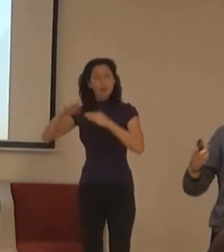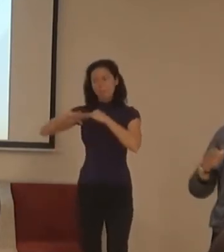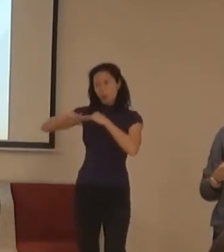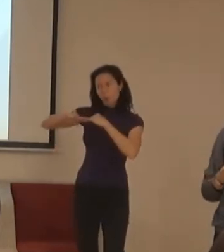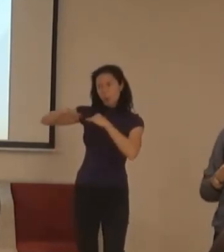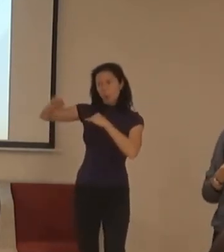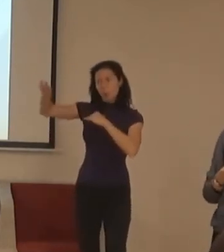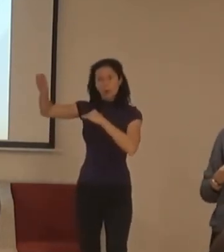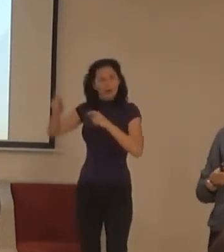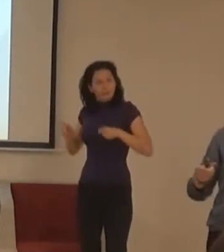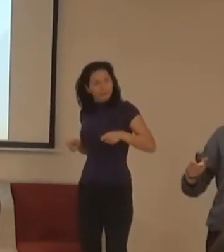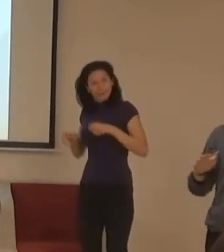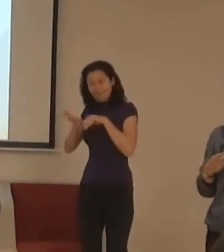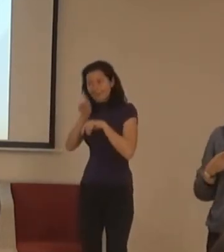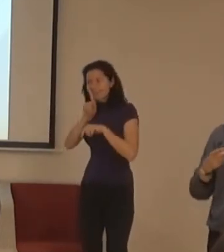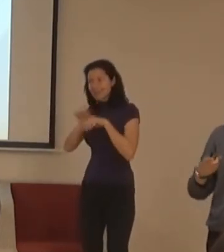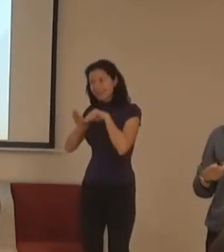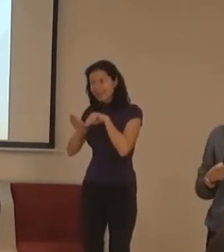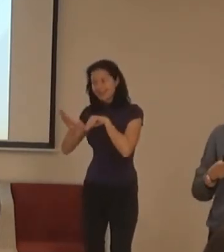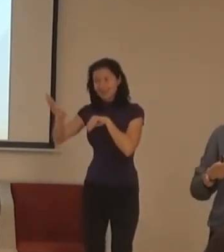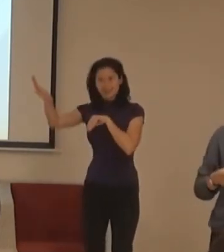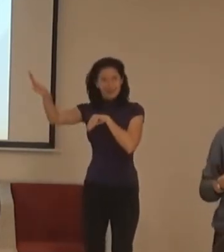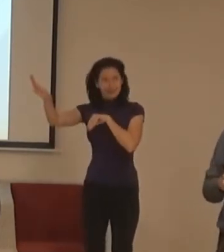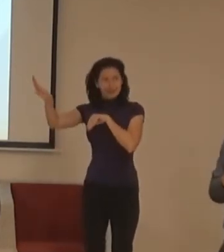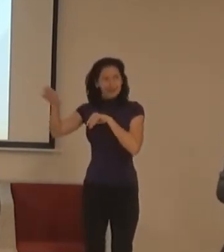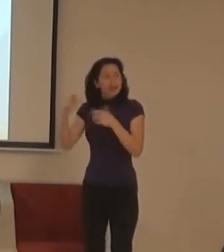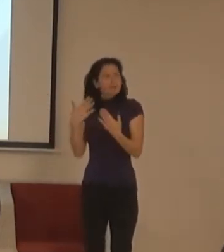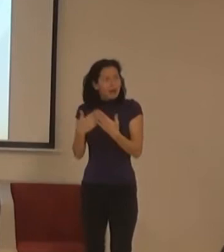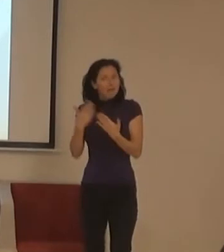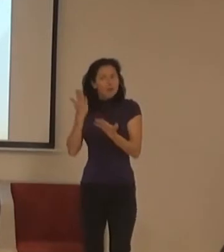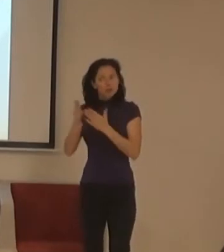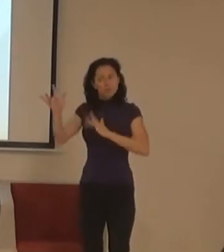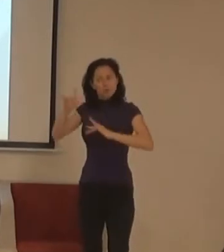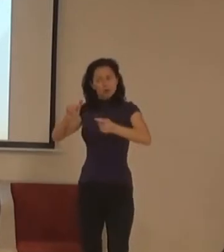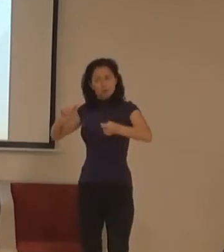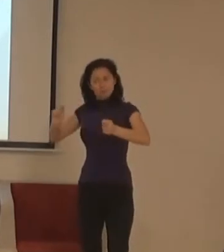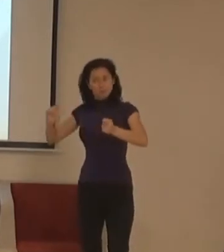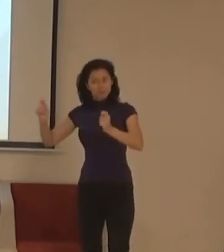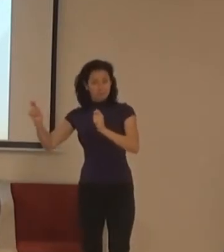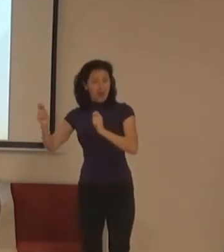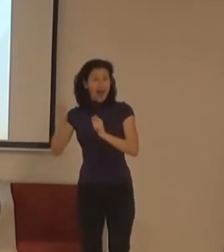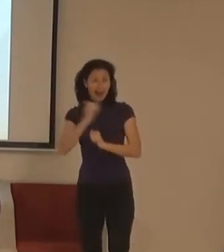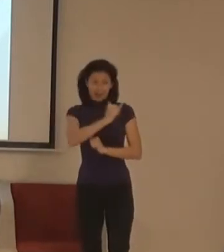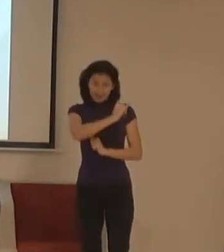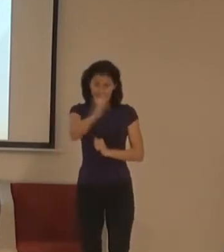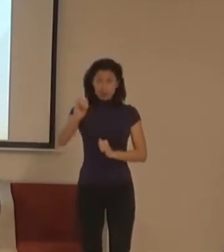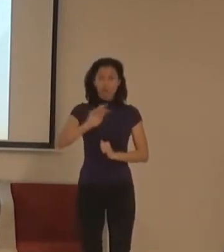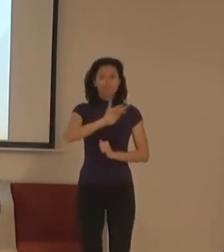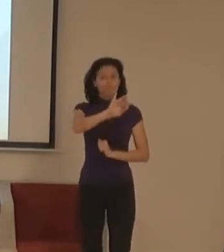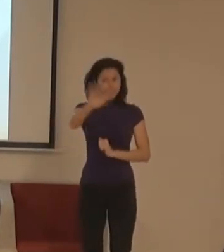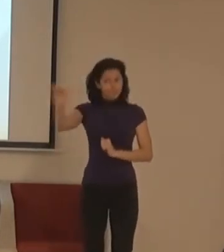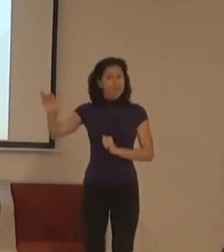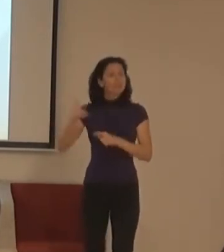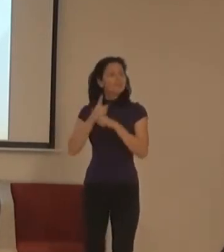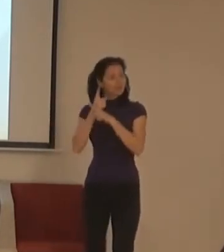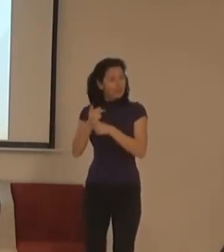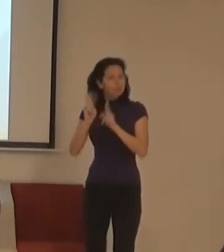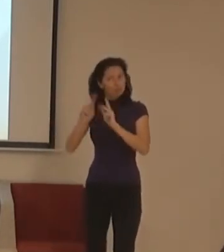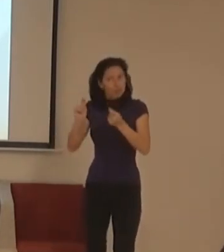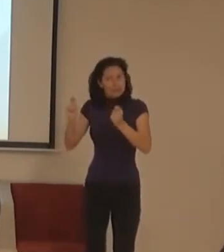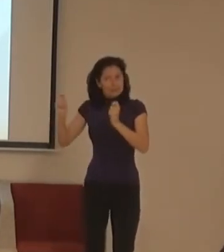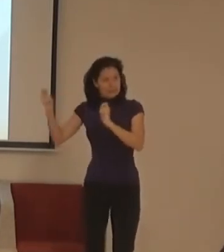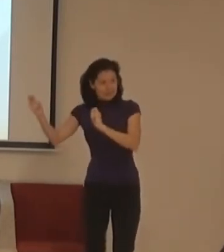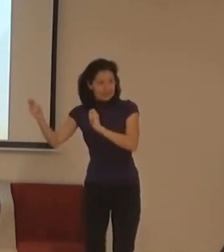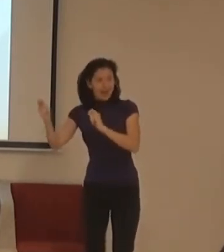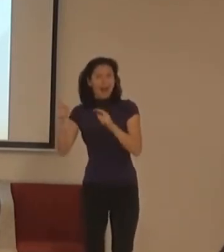a co tam bude dalšího, tak s tím prostorem začínáme něco dělat. My všichni každý den vytváříme bariéry pro někoho jiného, aby mohlo dobře